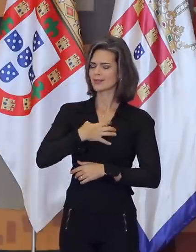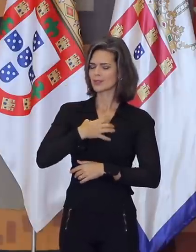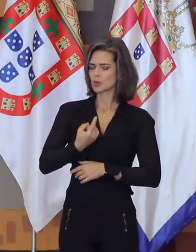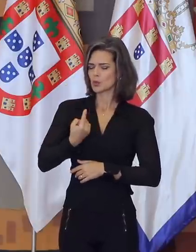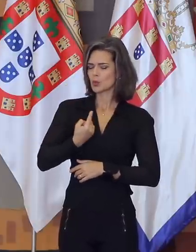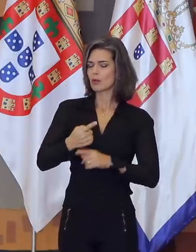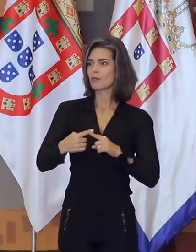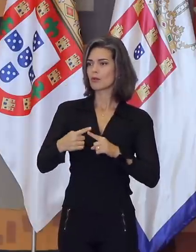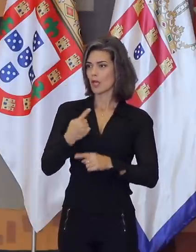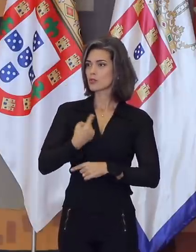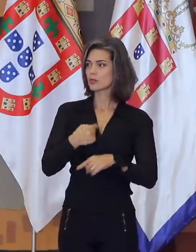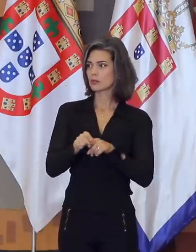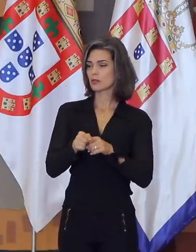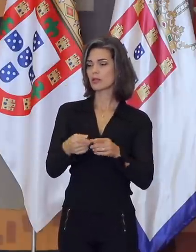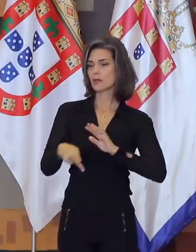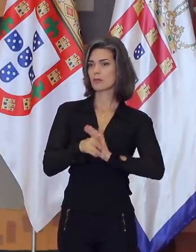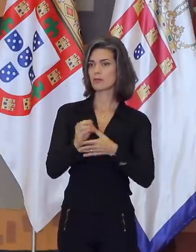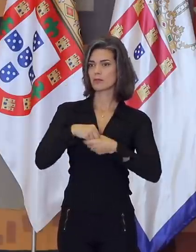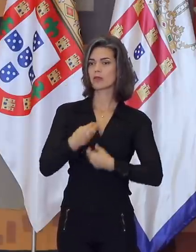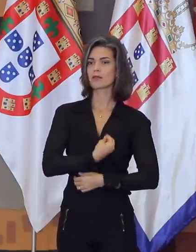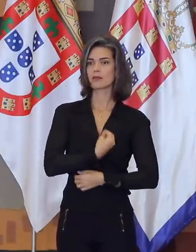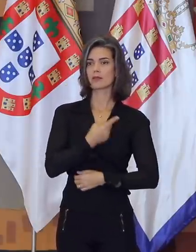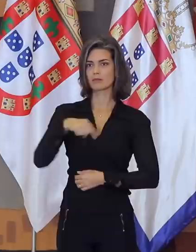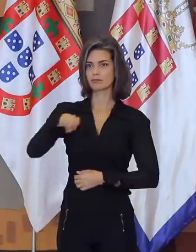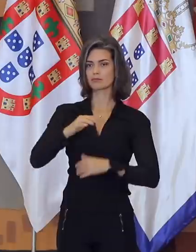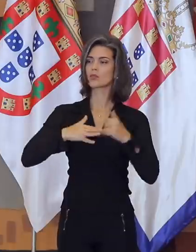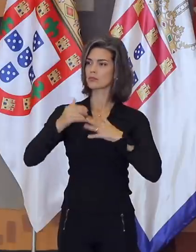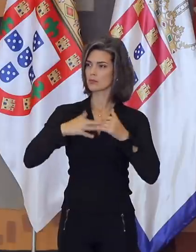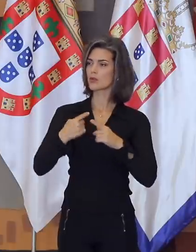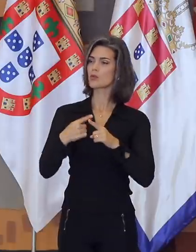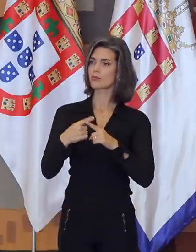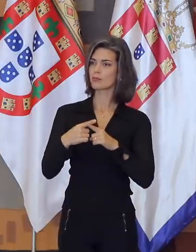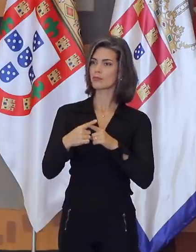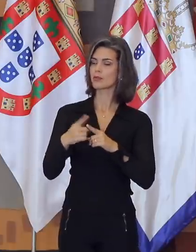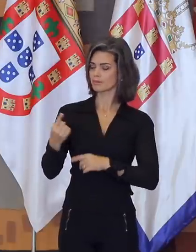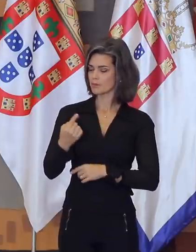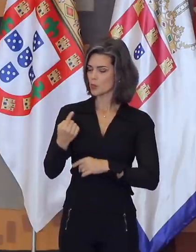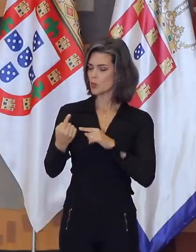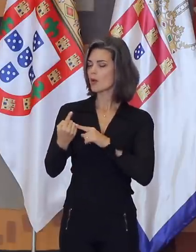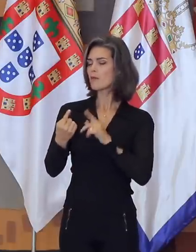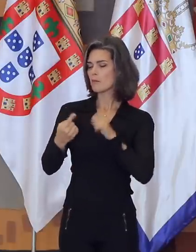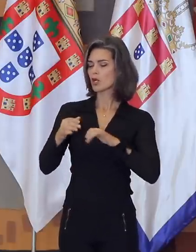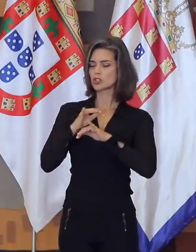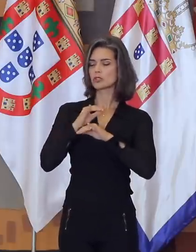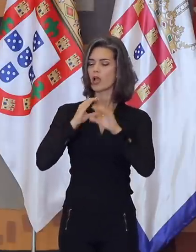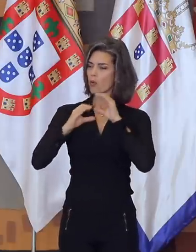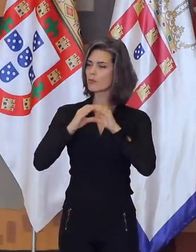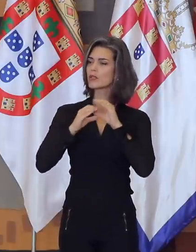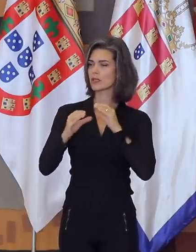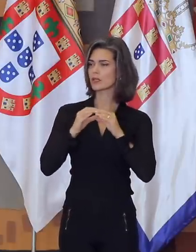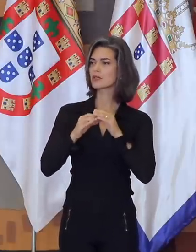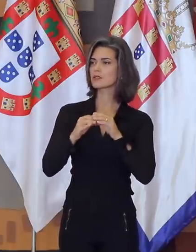porque a solidão também faz parte desse nosso ofício, embora ele tenha como um dos seus instrumentos a comunicação e um dos seus